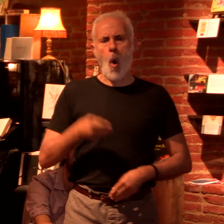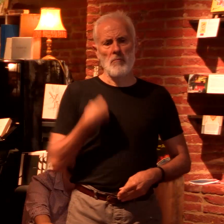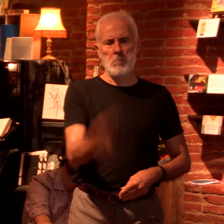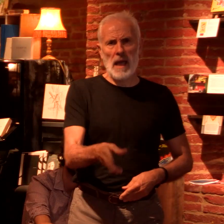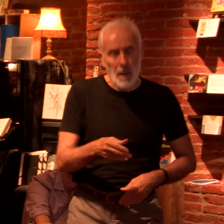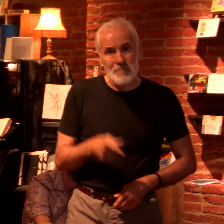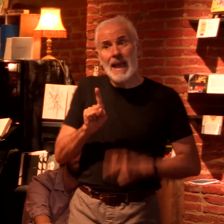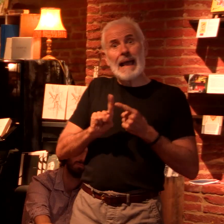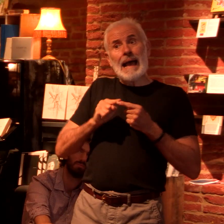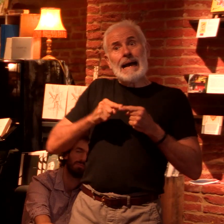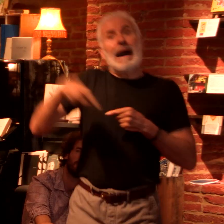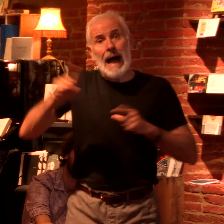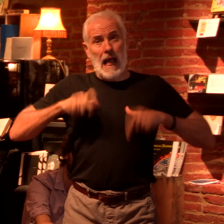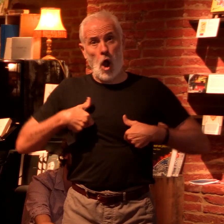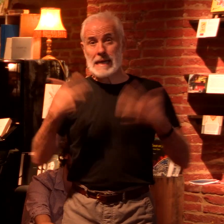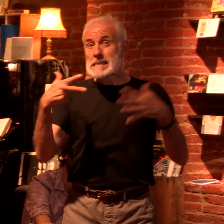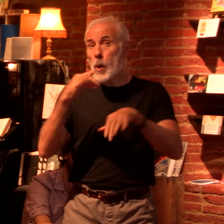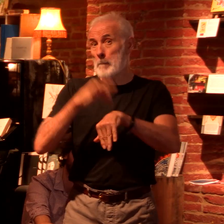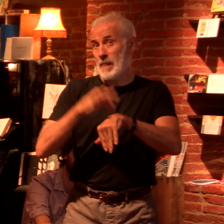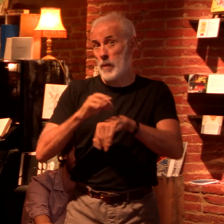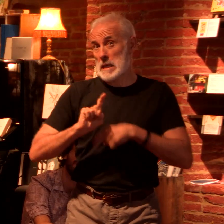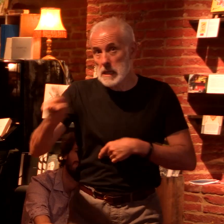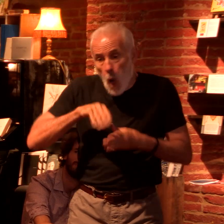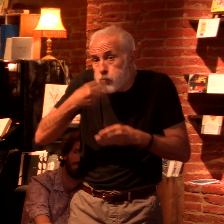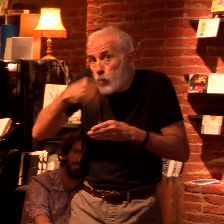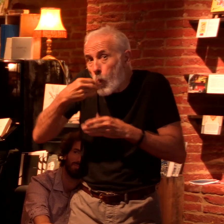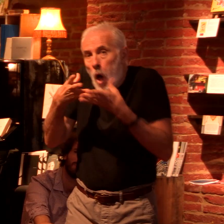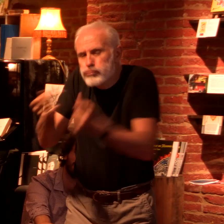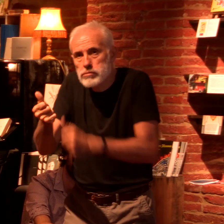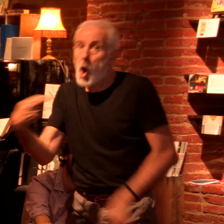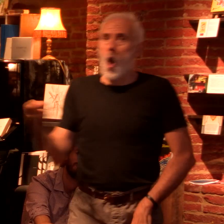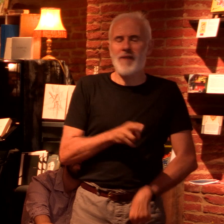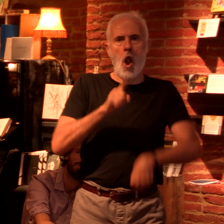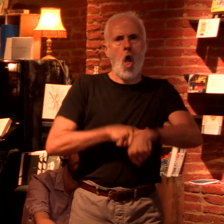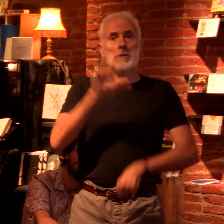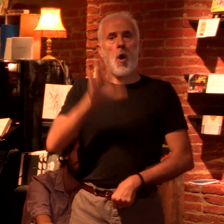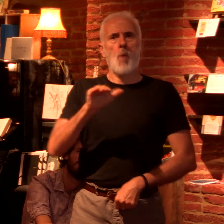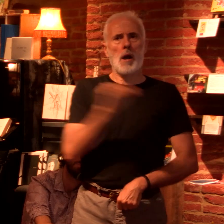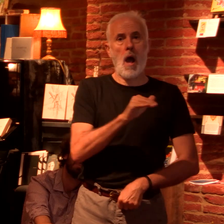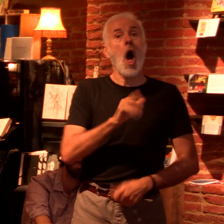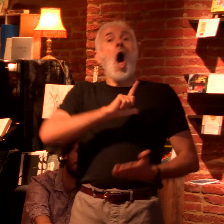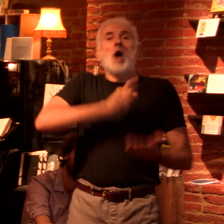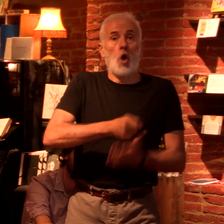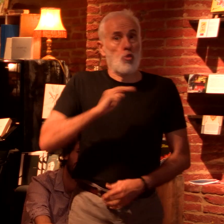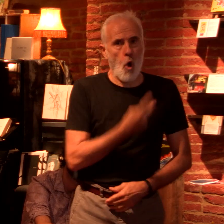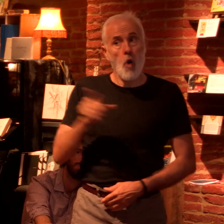'école en vidant les 2 mini-sachets. Elle renouvellera l'opération vers 16h45. Son niveau de stress quotidien, c'est 4 x 16 bonbons.